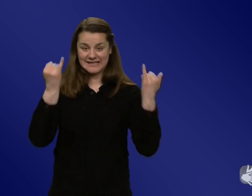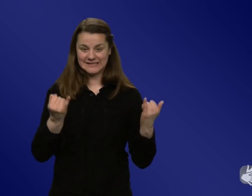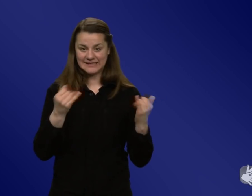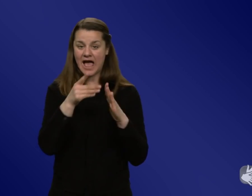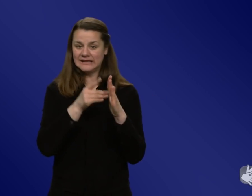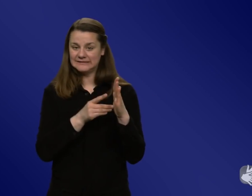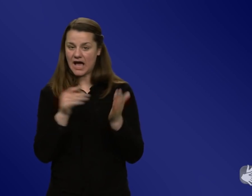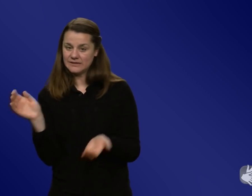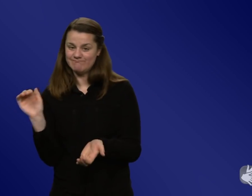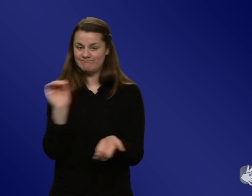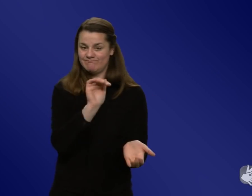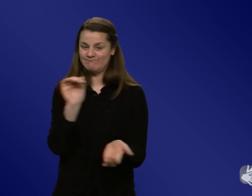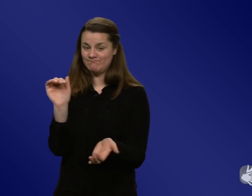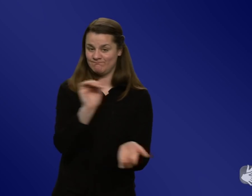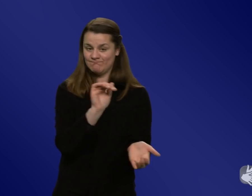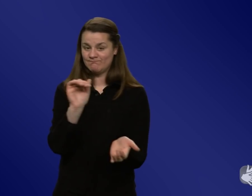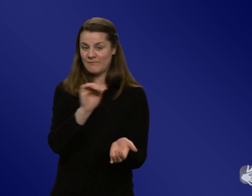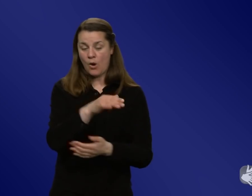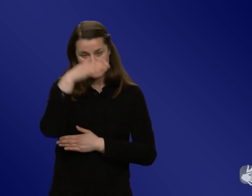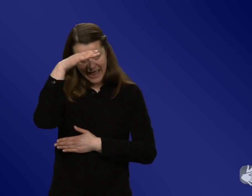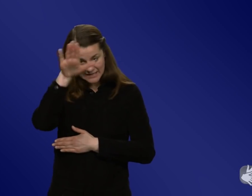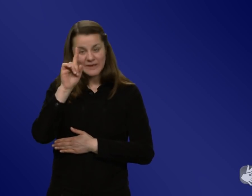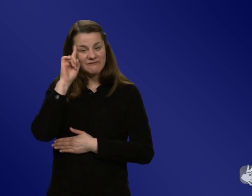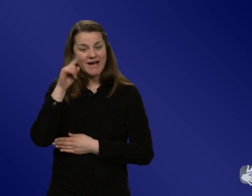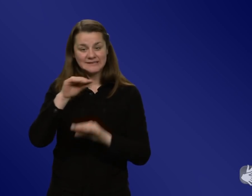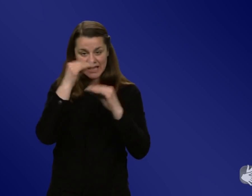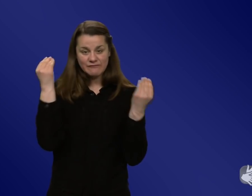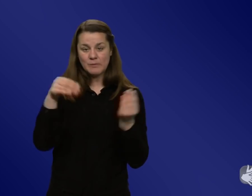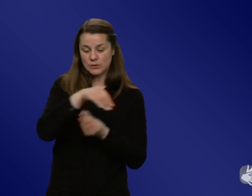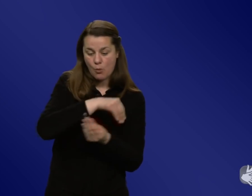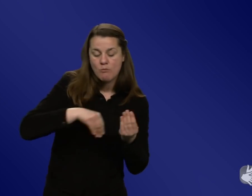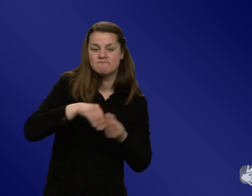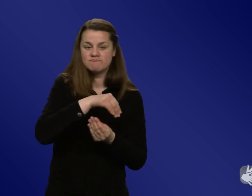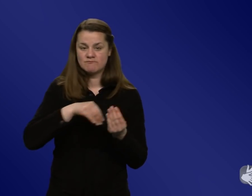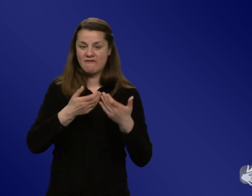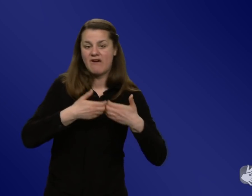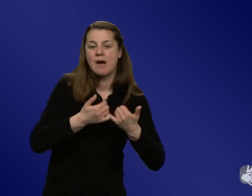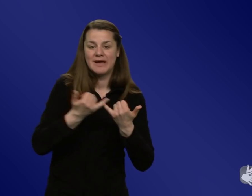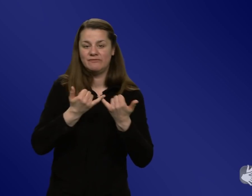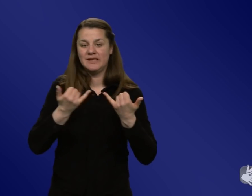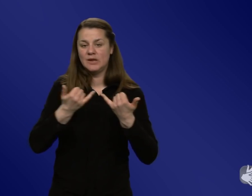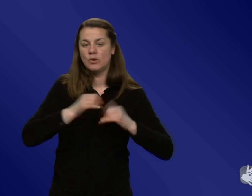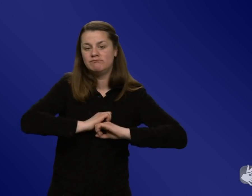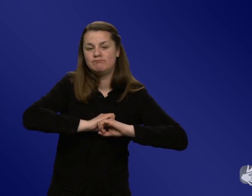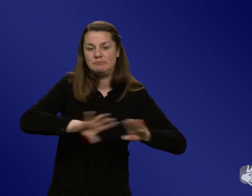Experten sitzen, die wissen, was sie damit machen und wie sie die nach außen kommunizieren. Da braucht es dann einfach diese